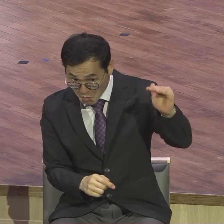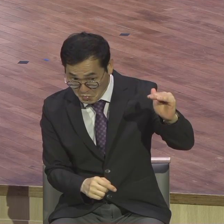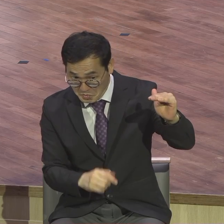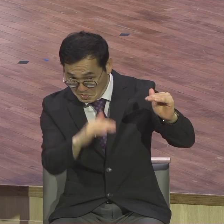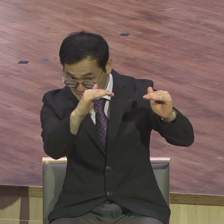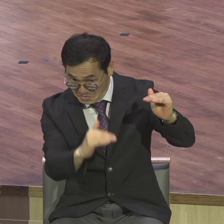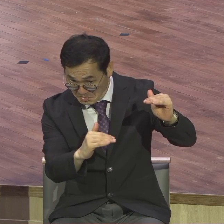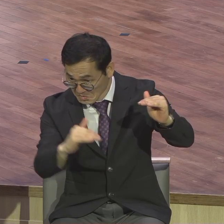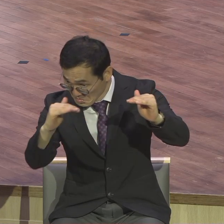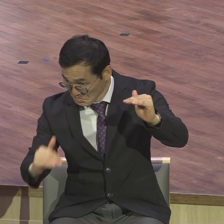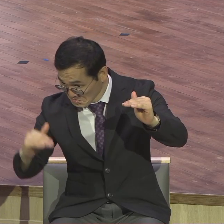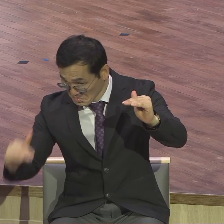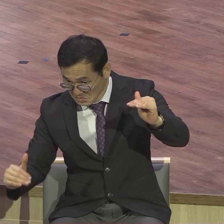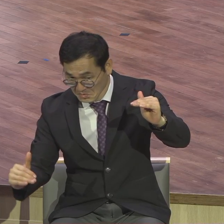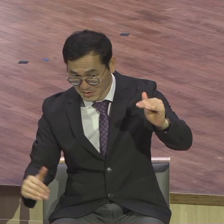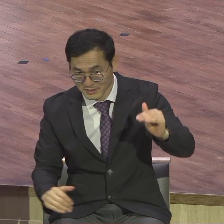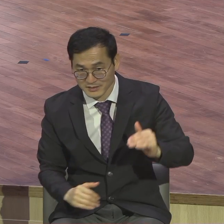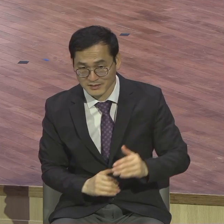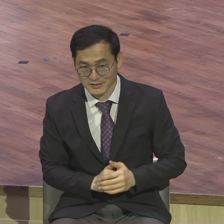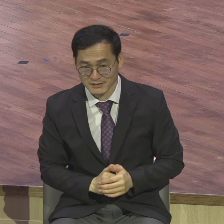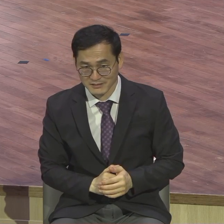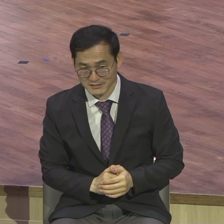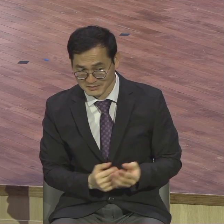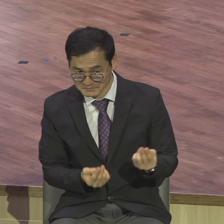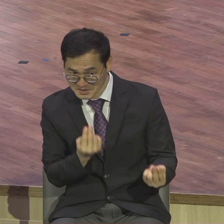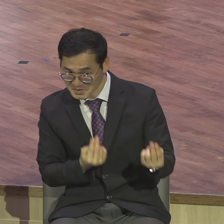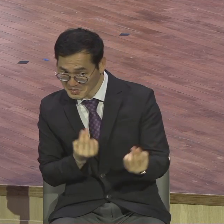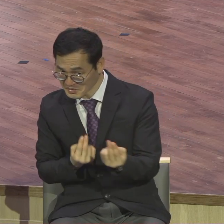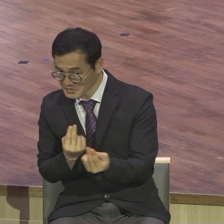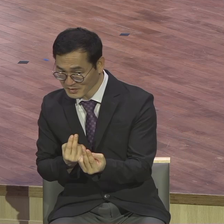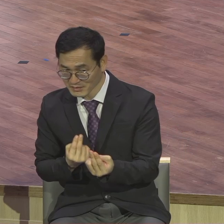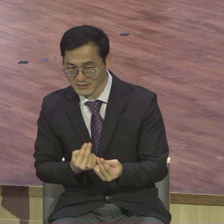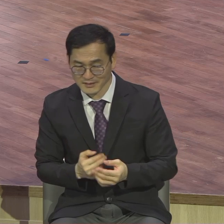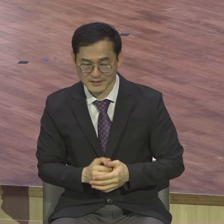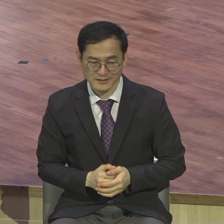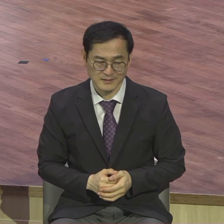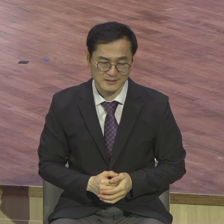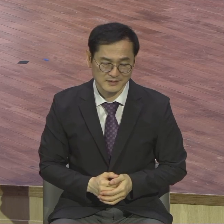차단한 것이 뭔지 아세요? 섭섭 막이라고 섭섭해